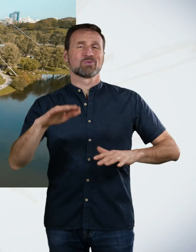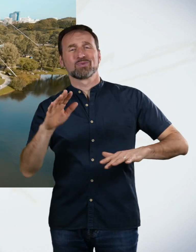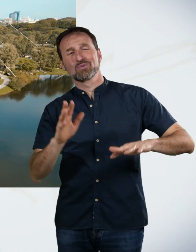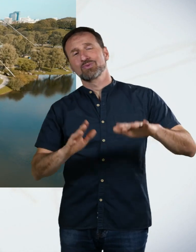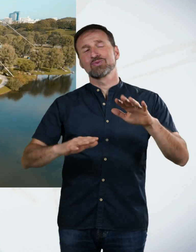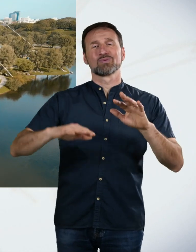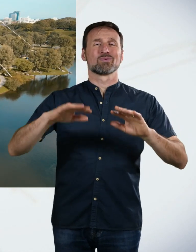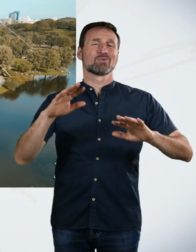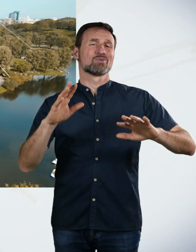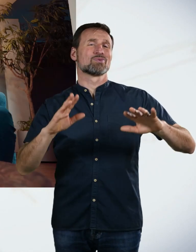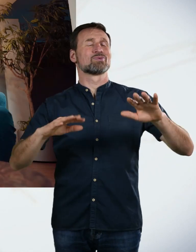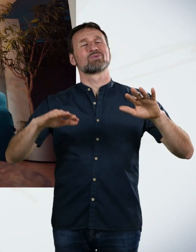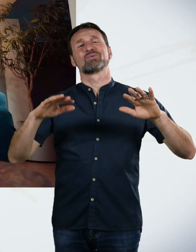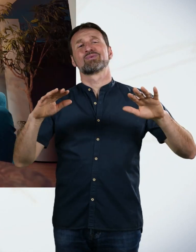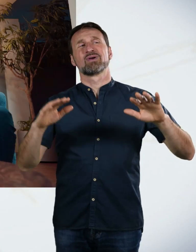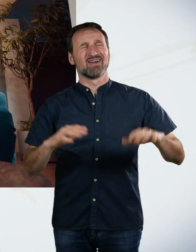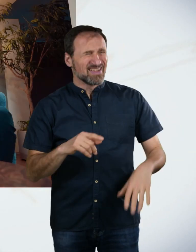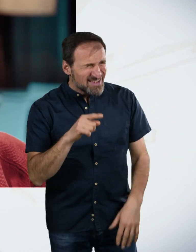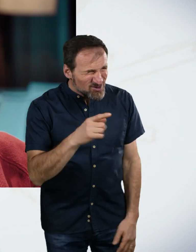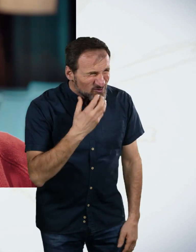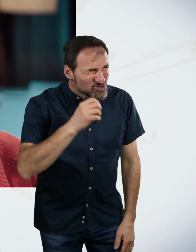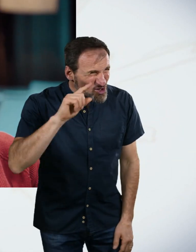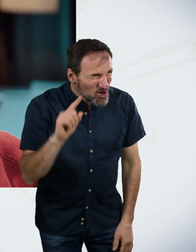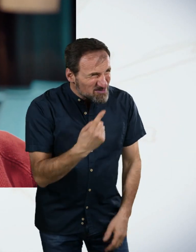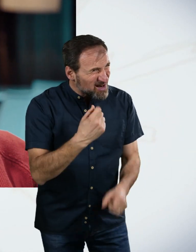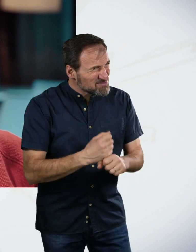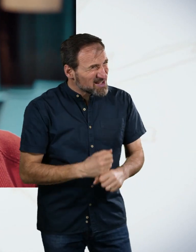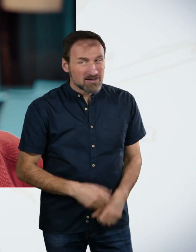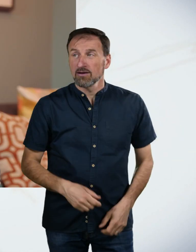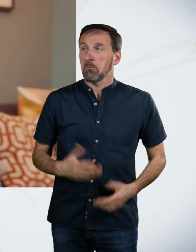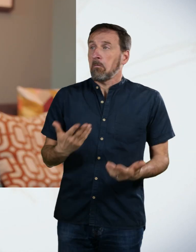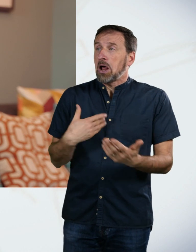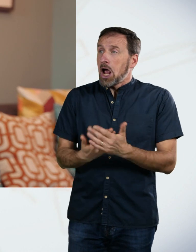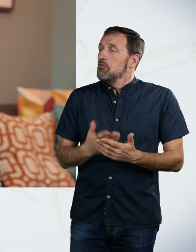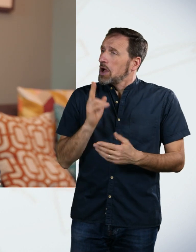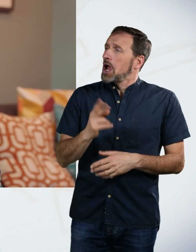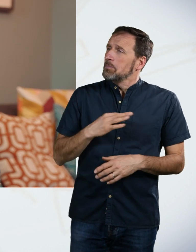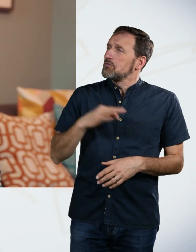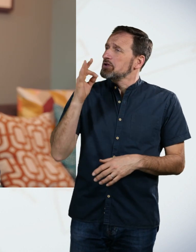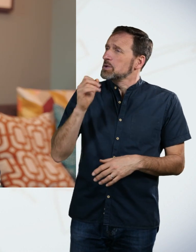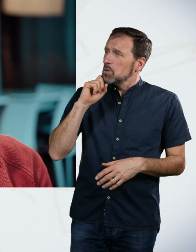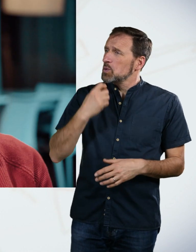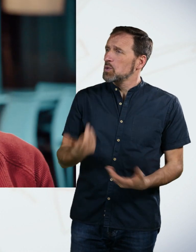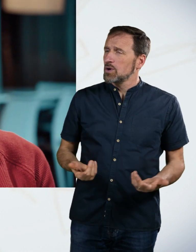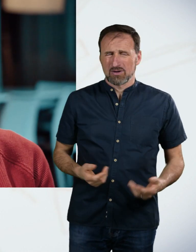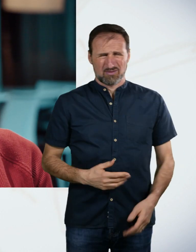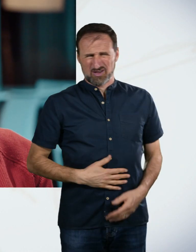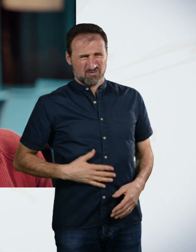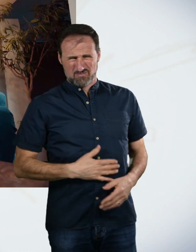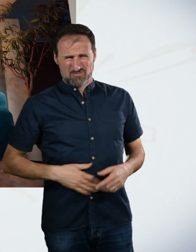Du willst das Ganze nochmal machen? Ich fand die Aufgabe an sich ganz cool. Aber nicht mit Magen-Darm. Aber nicht mit Magen-Darm. Ich muss ja